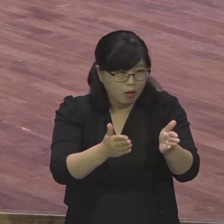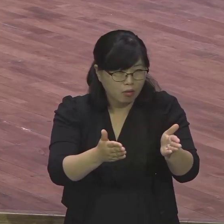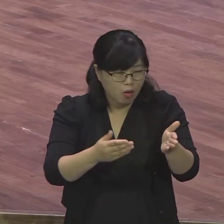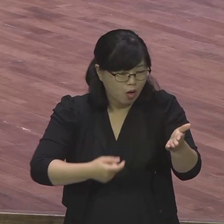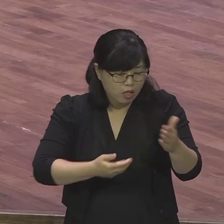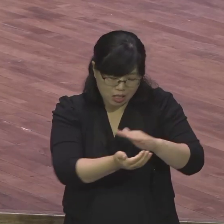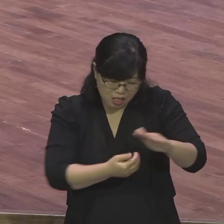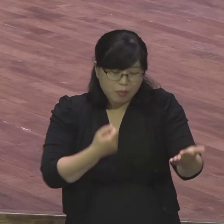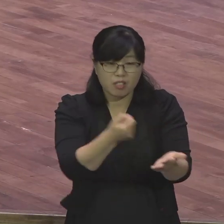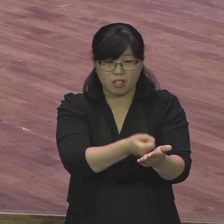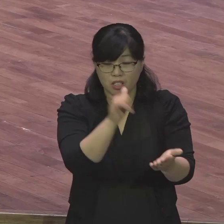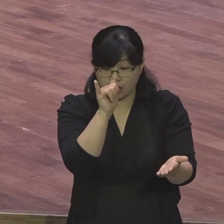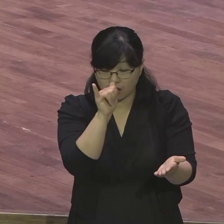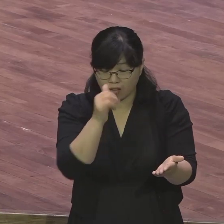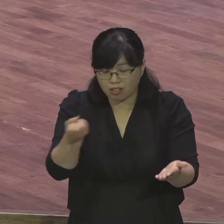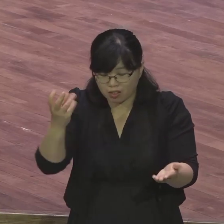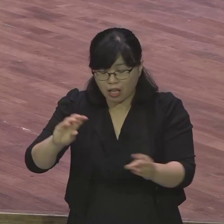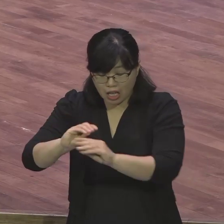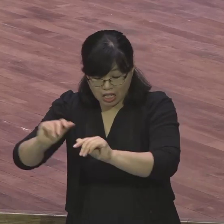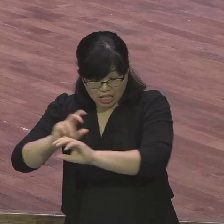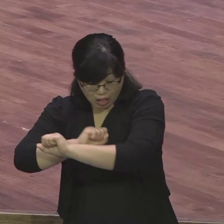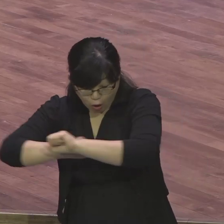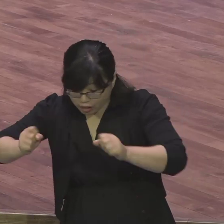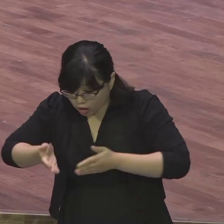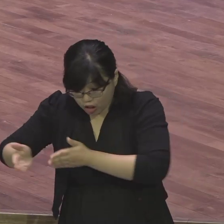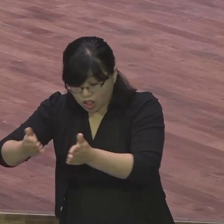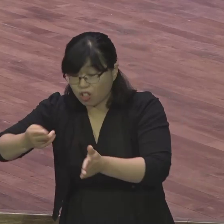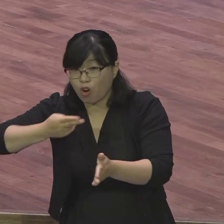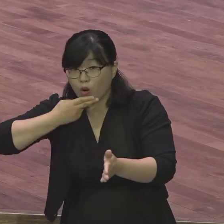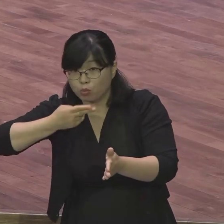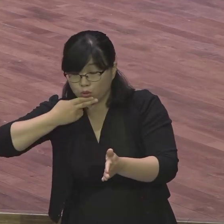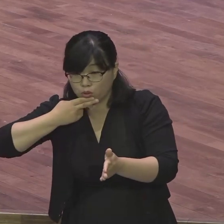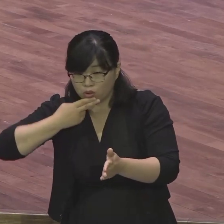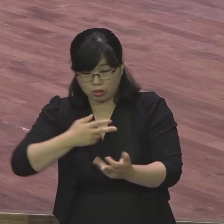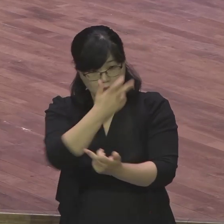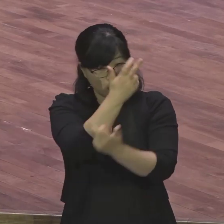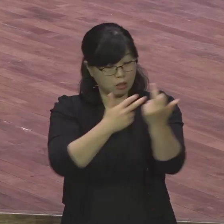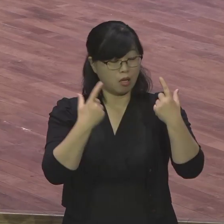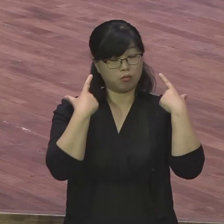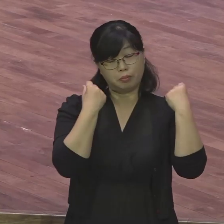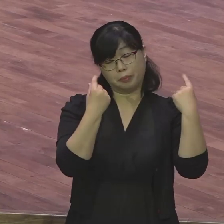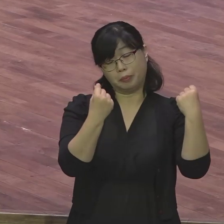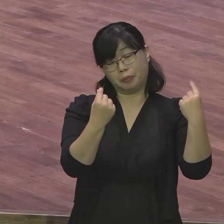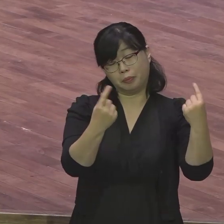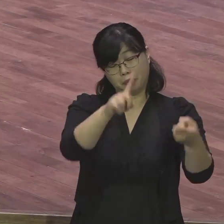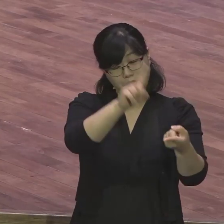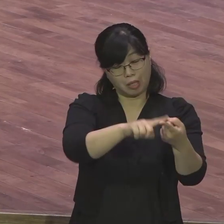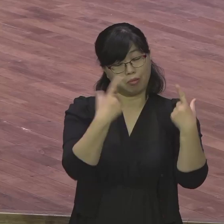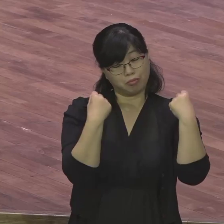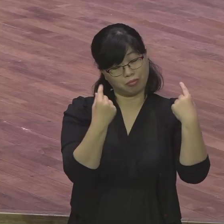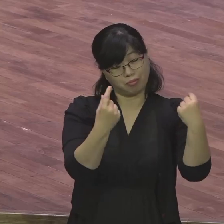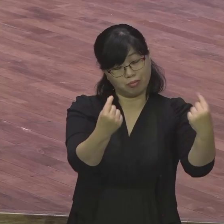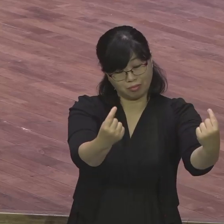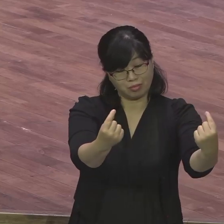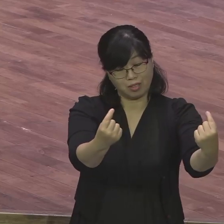들어온다 그러나 사막은 그렇지 않다 산은 변하지 않는다 항상 그대로 있다 그러나 사막은 변함